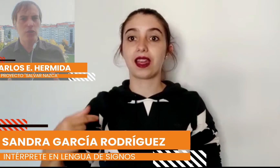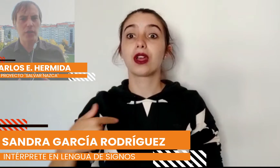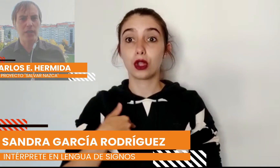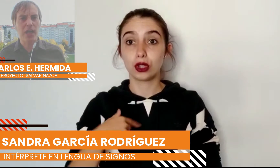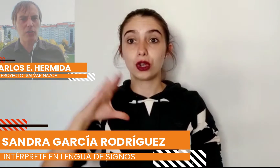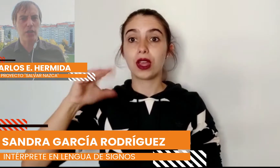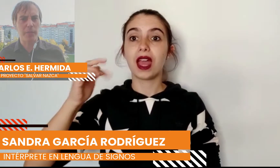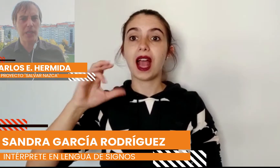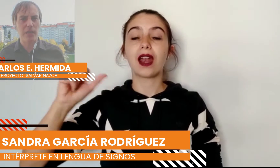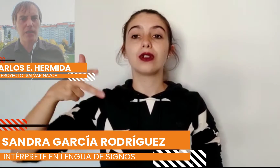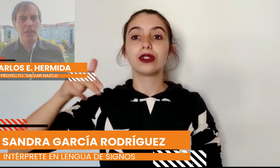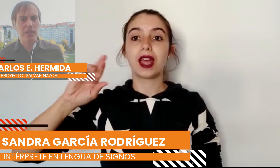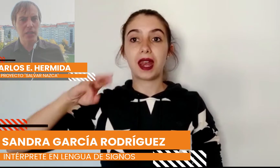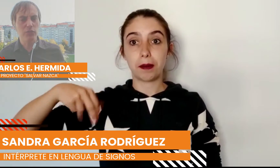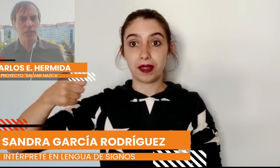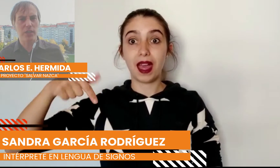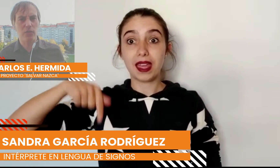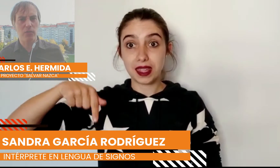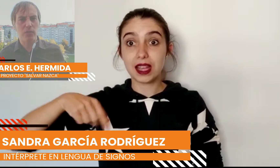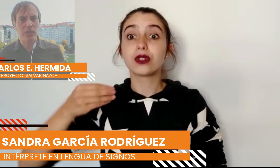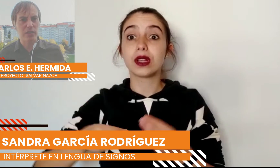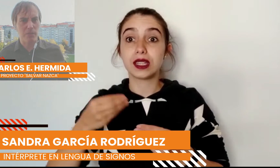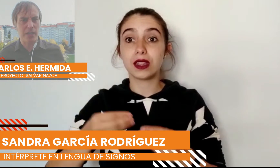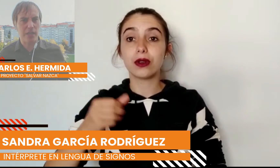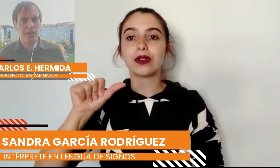soy Carlos Hermida y esto ha sido Salvar Nazca.